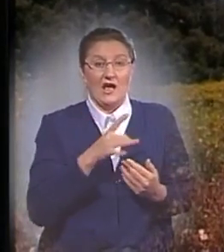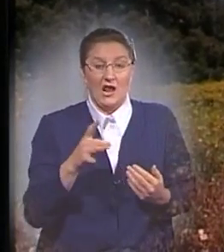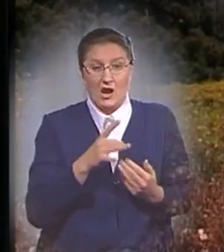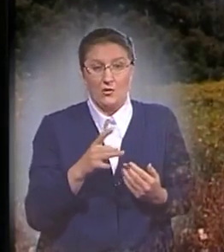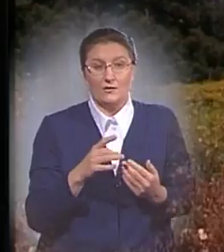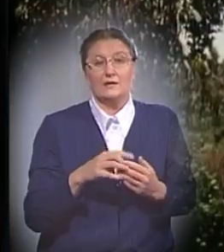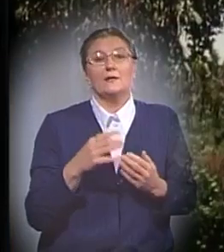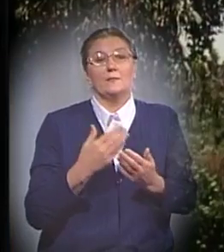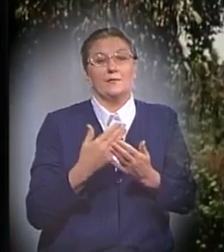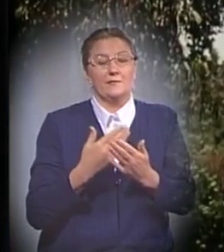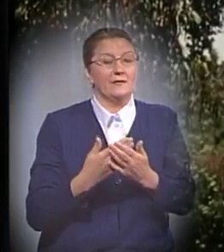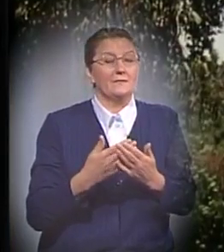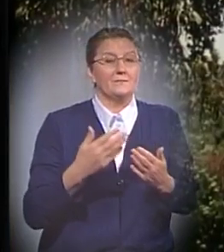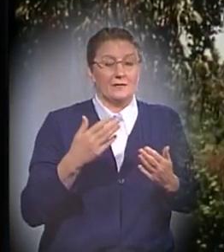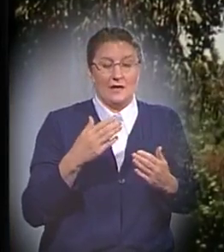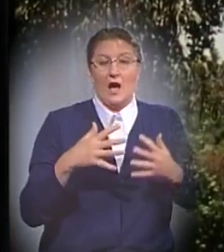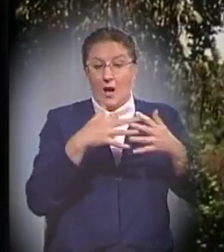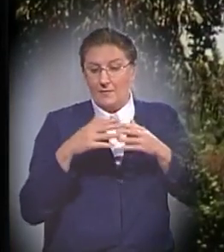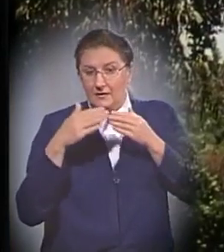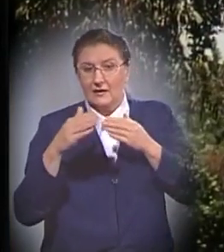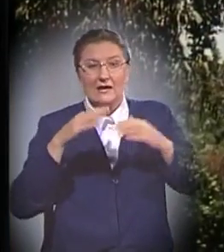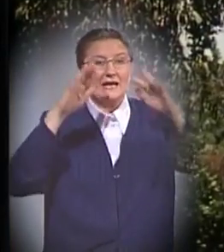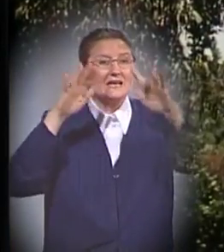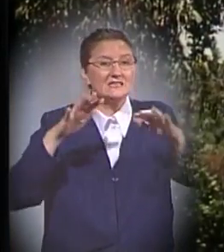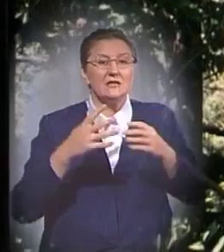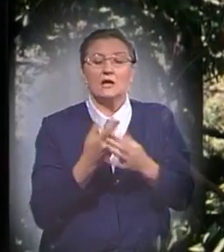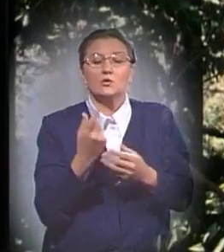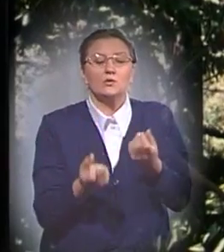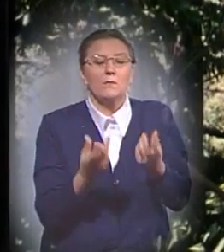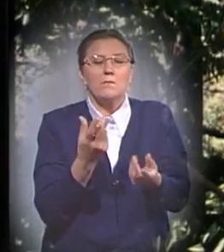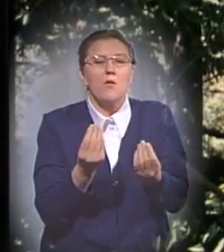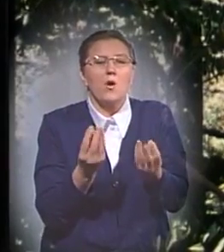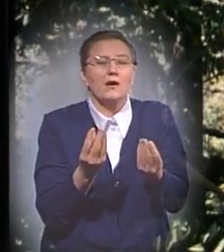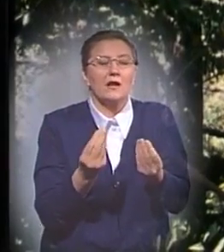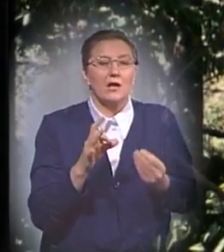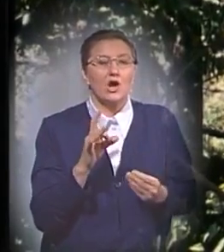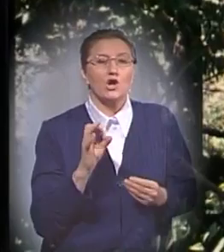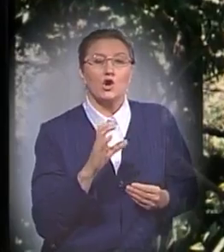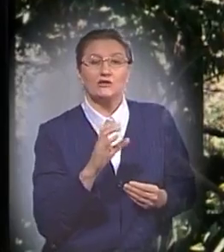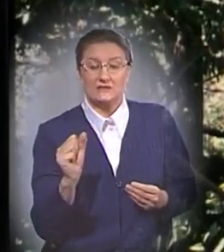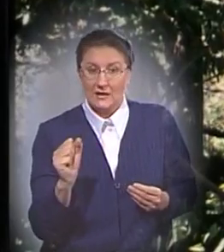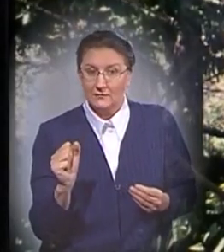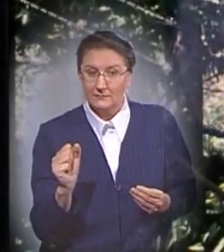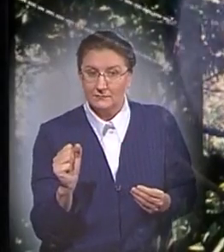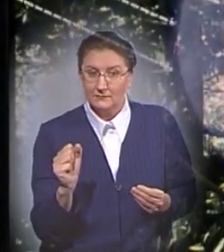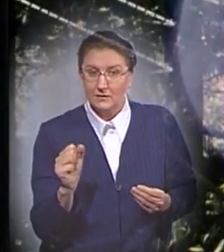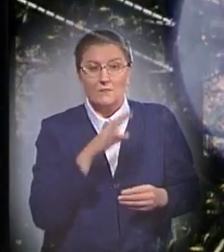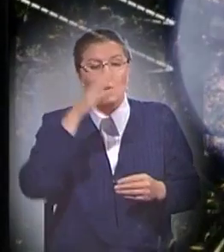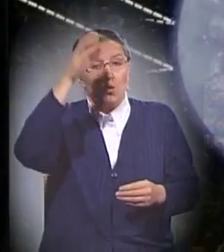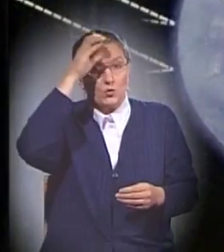западном побережье, где растительность в основном увлажняется росой. Многие ученые придерживаются мнения, что